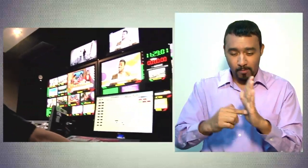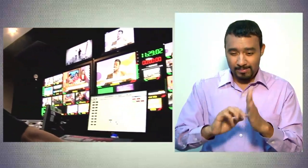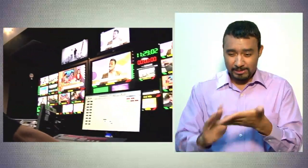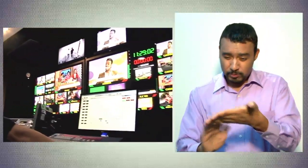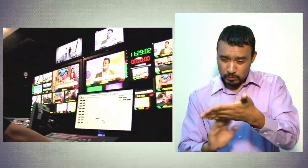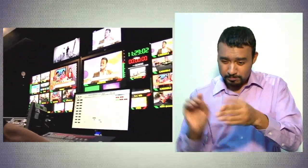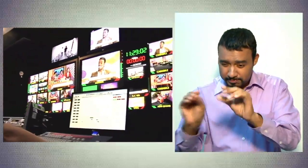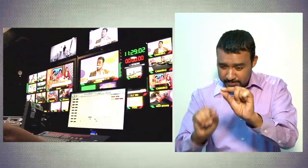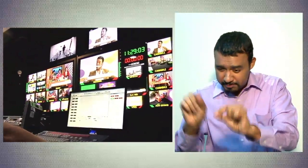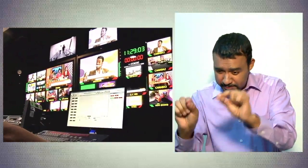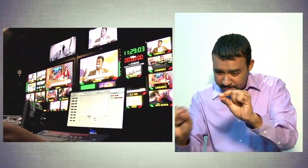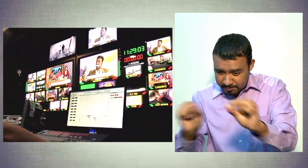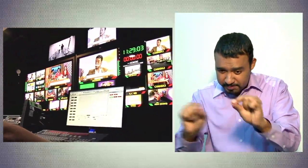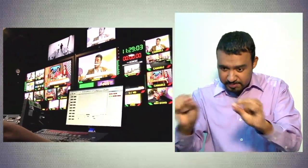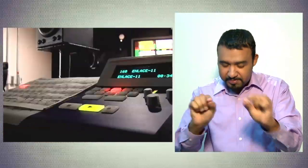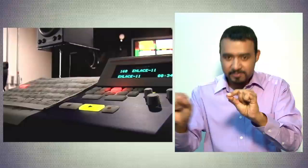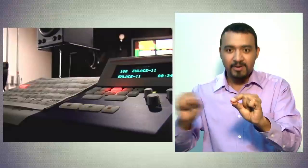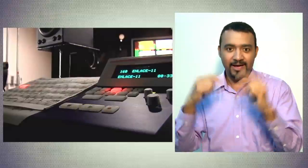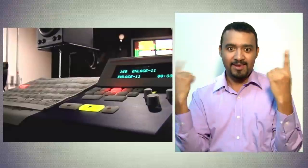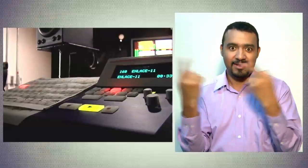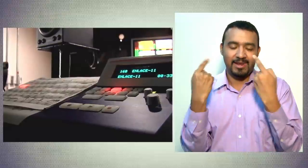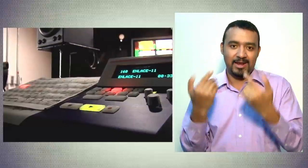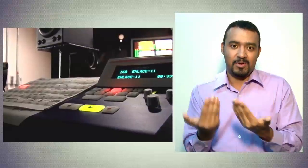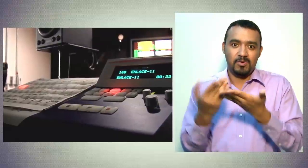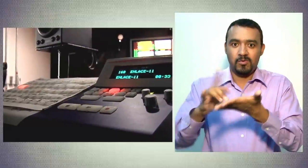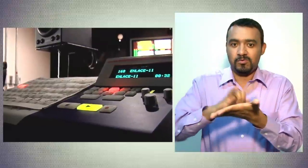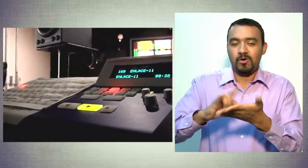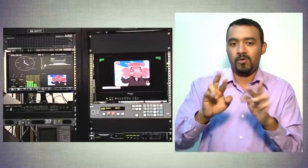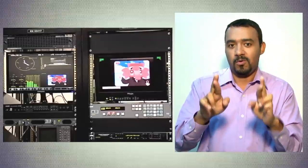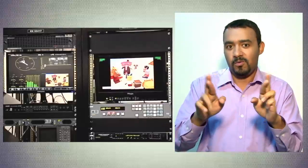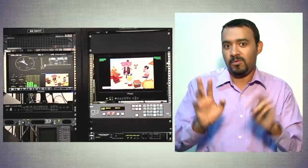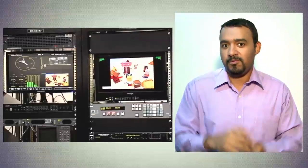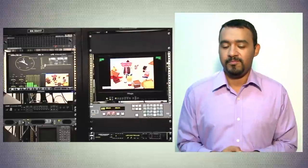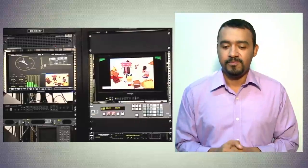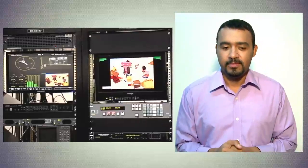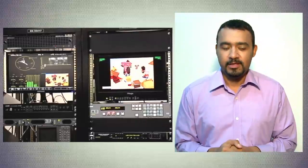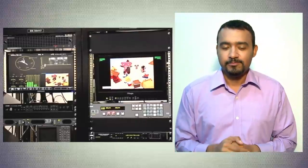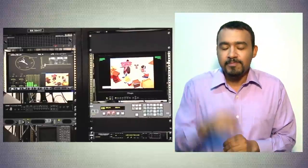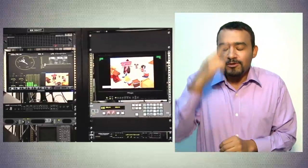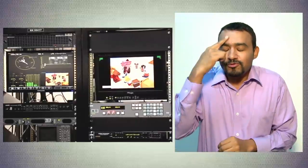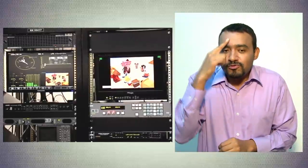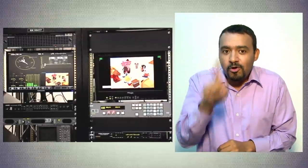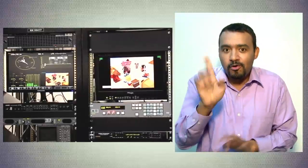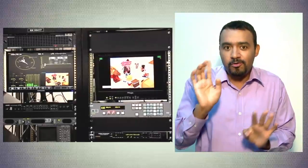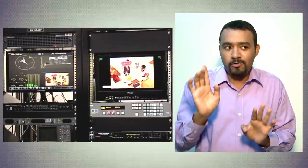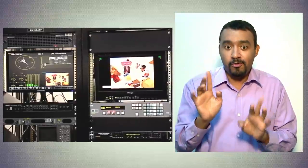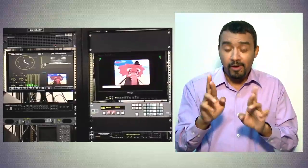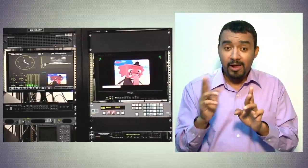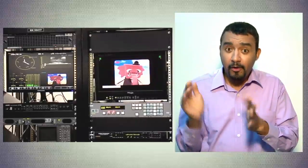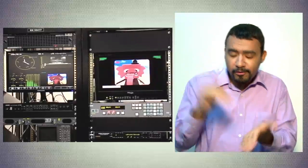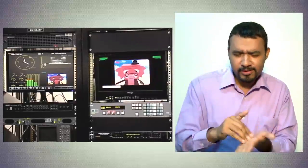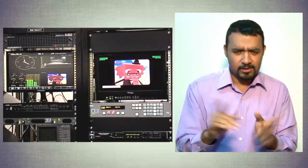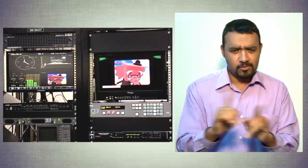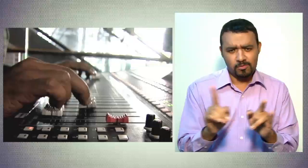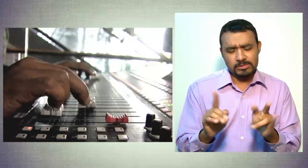reforzando todo nuestro sistema de contingencia y nuestro plan operativo para atender esta situación. Esto es un caso fortuito y